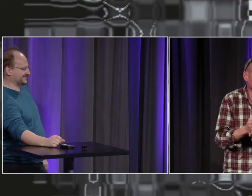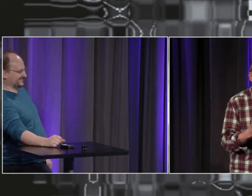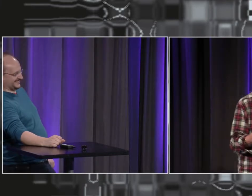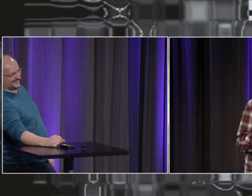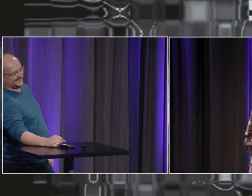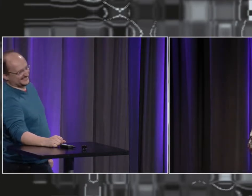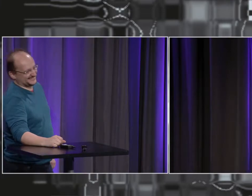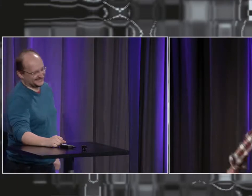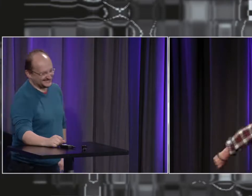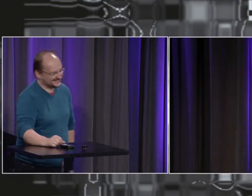des BD des choses comme ça